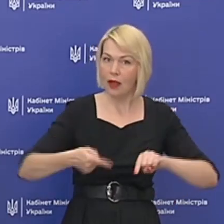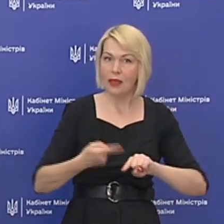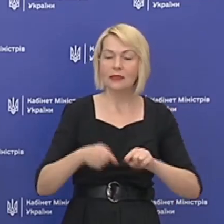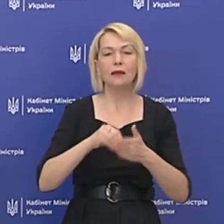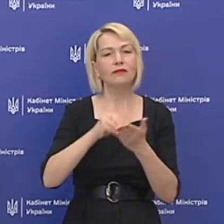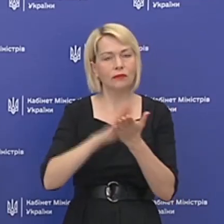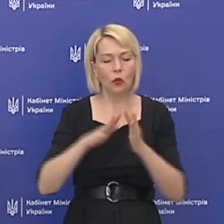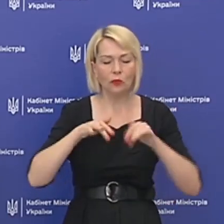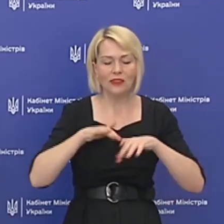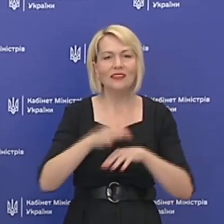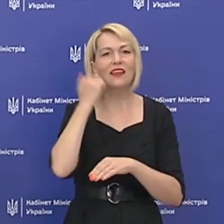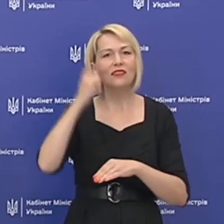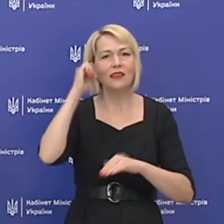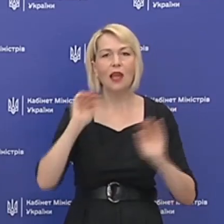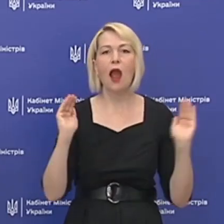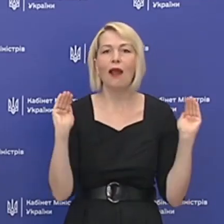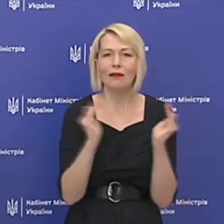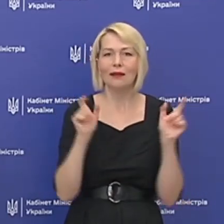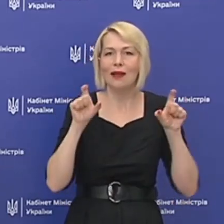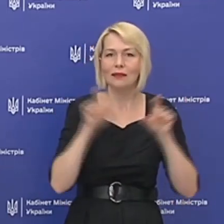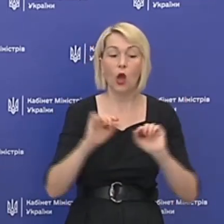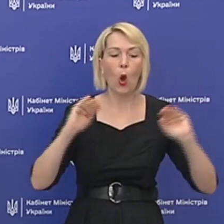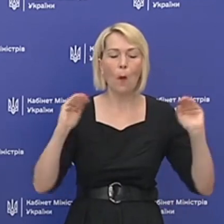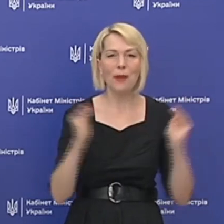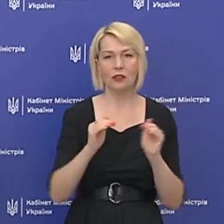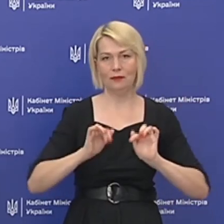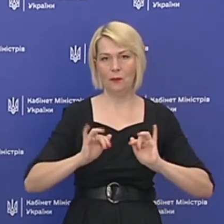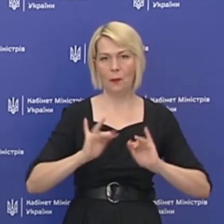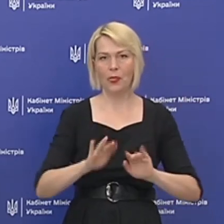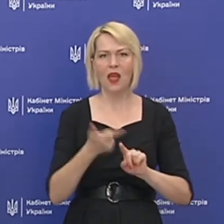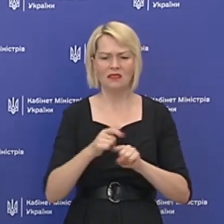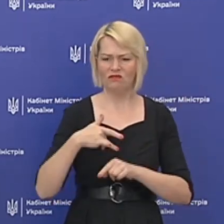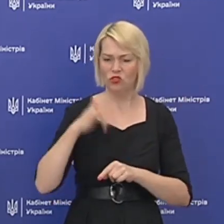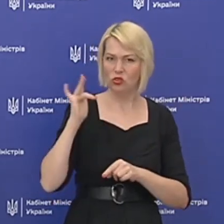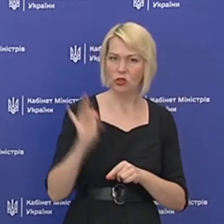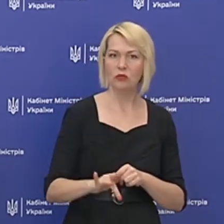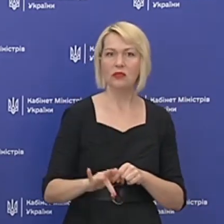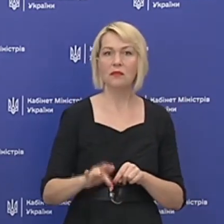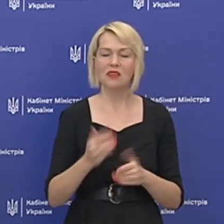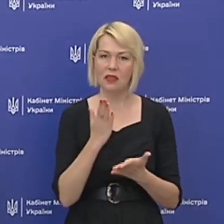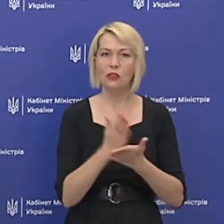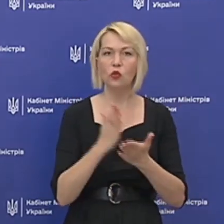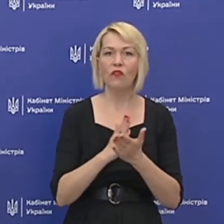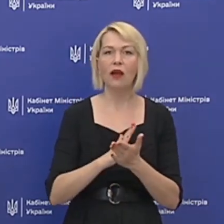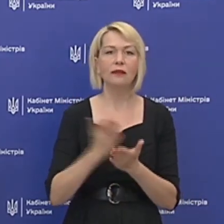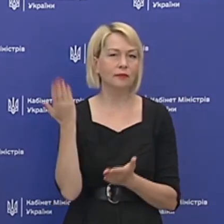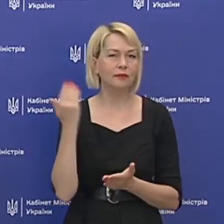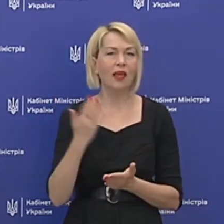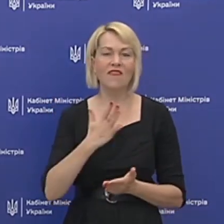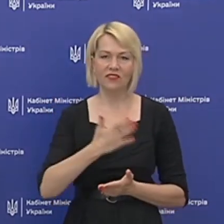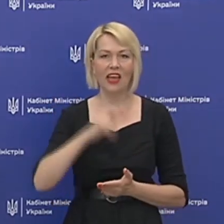було завдяки тим карантинним обмеженням, тим обмежувальним заходам, достатньо жорстким, які існували в нашій країні.